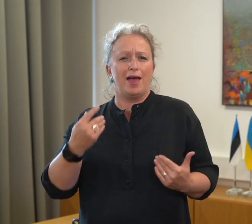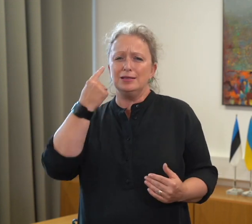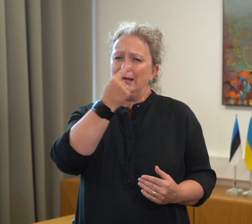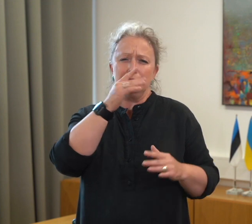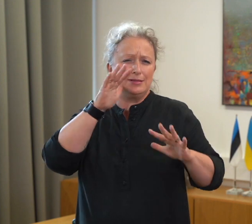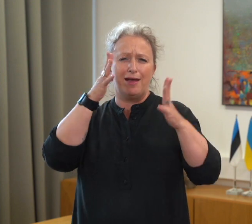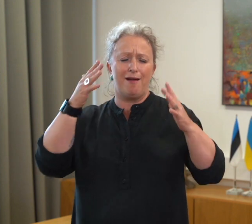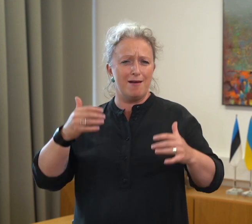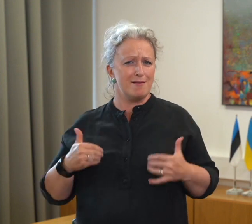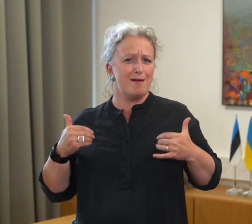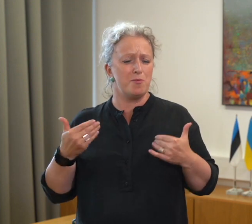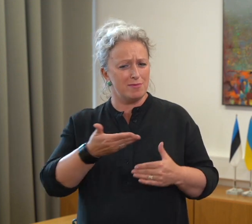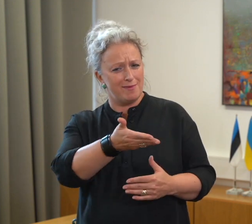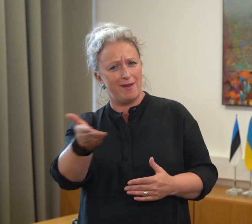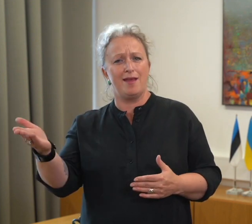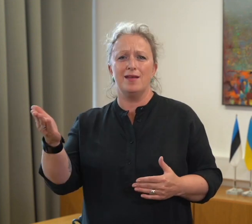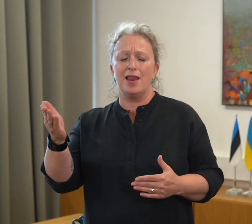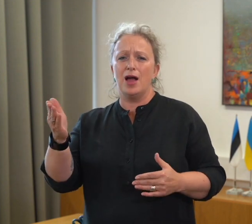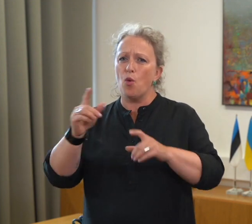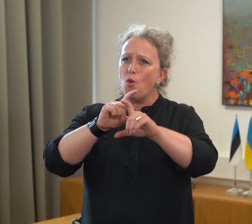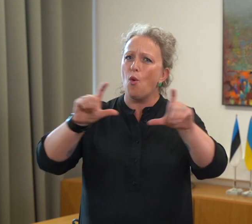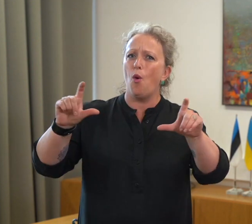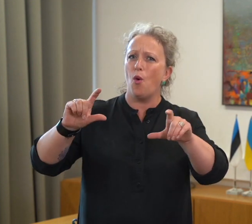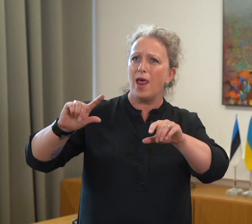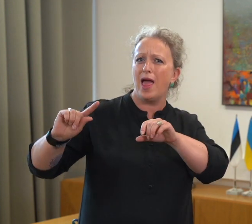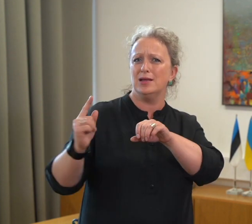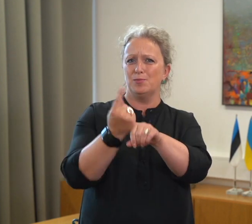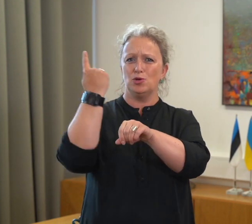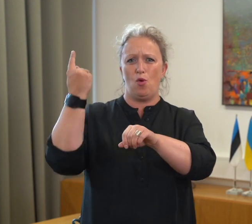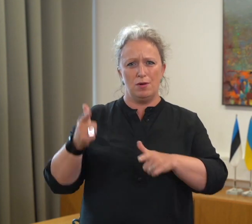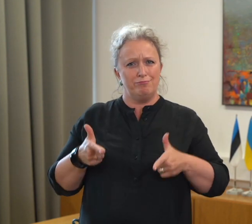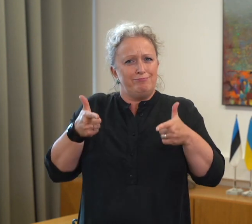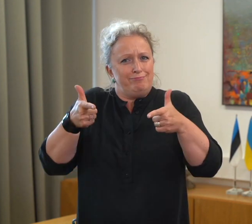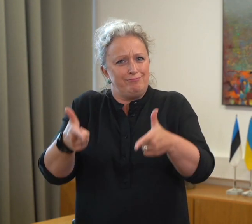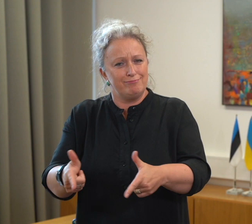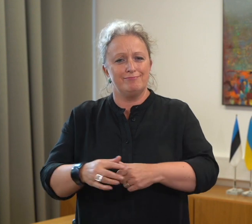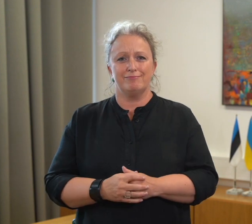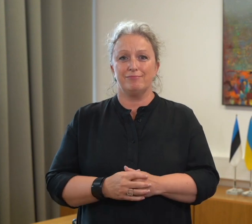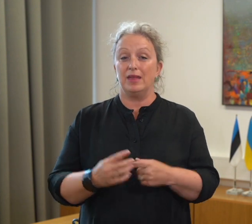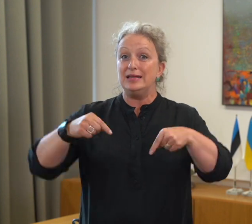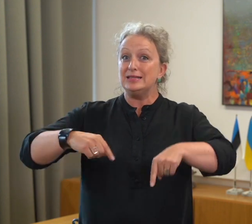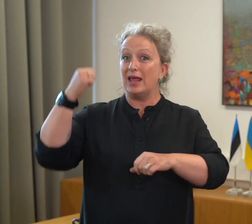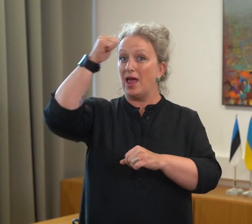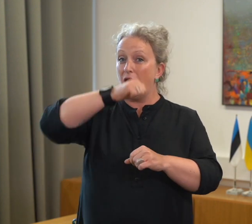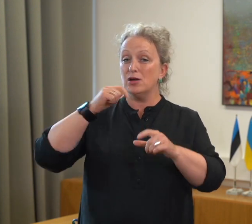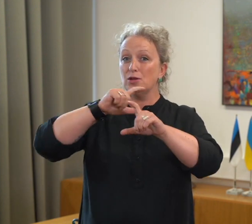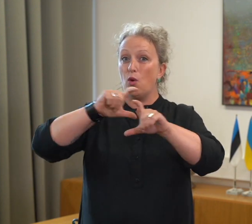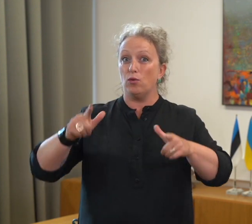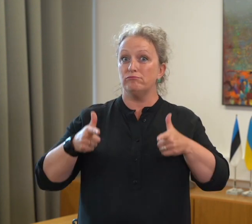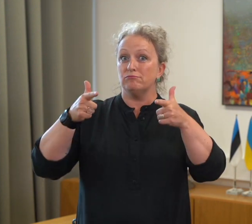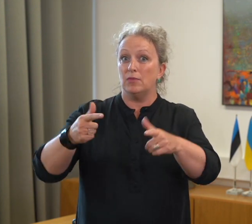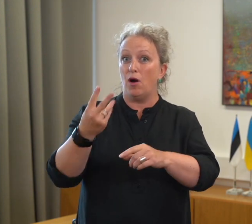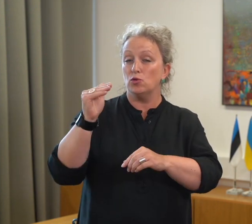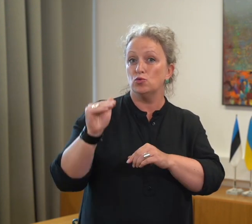siilmselt rõõmu neile, kes sammuvad koolideed sel sügisel esimest korda. Sellel aastal läheb kooli 2000